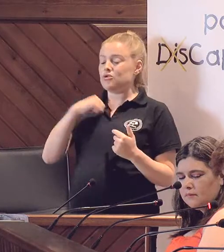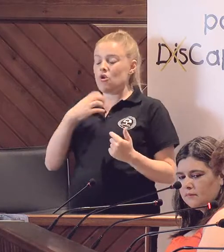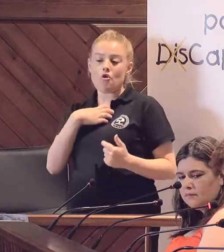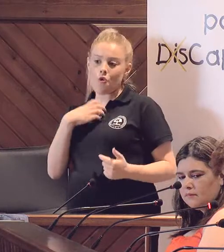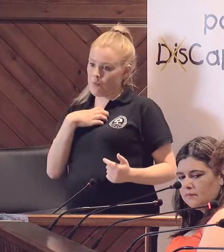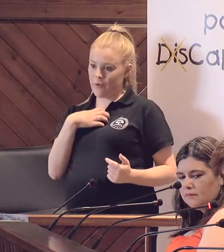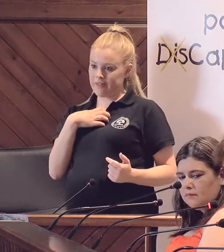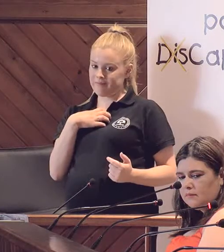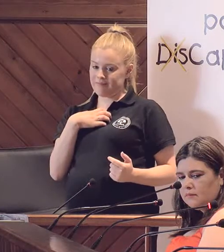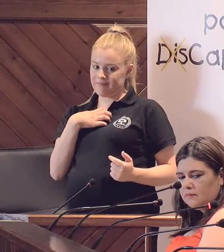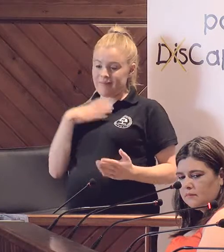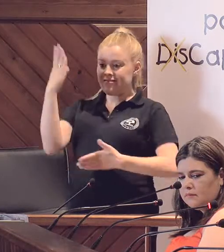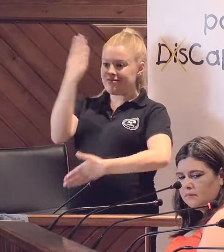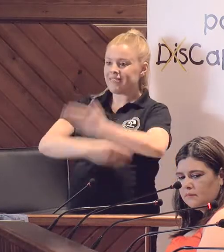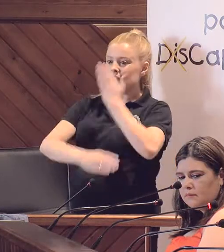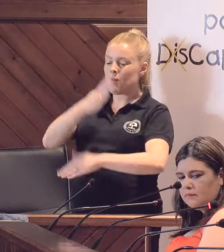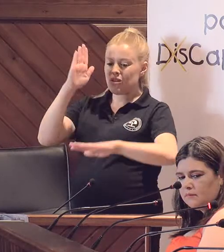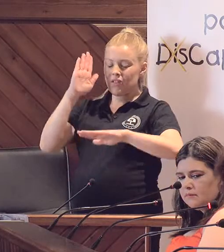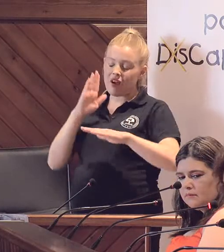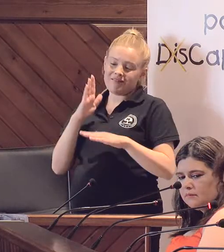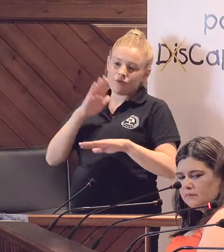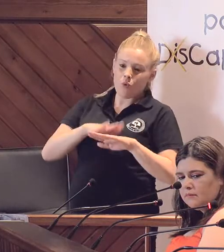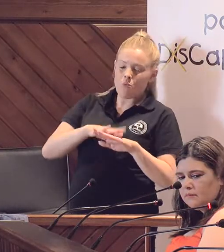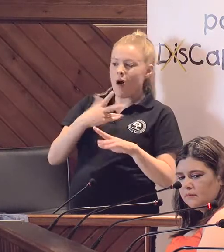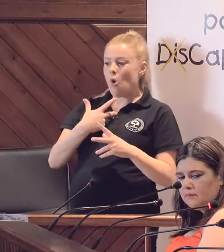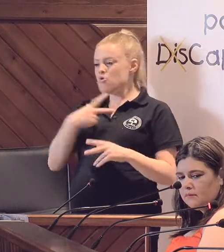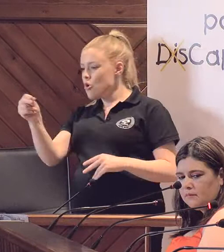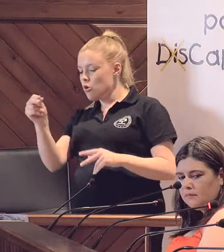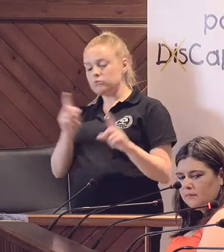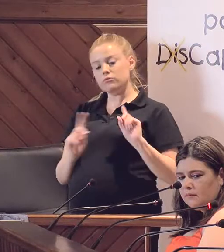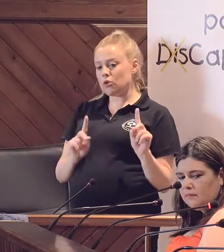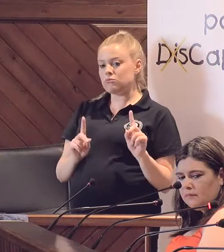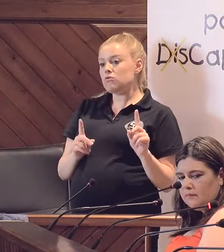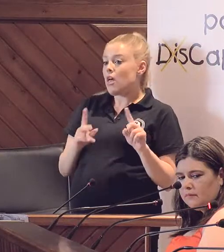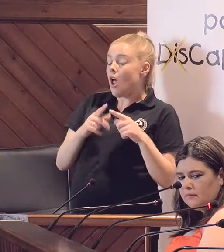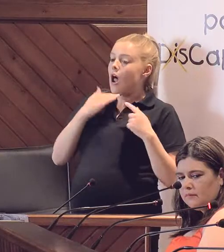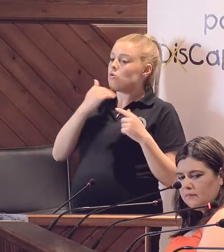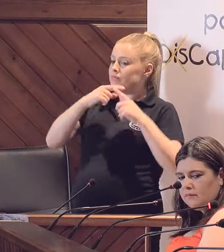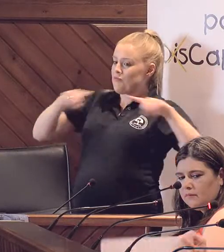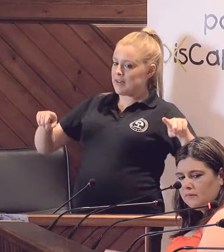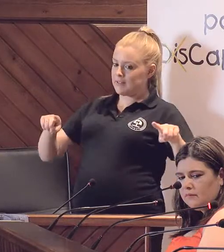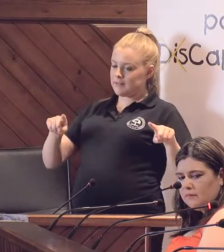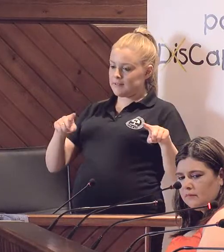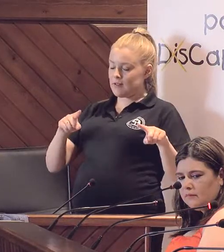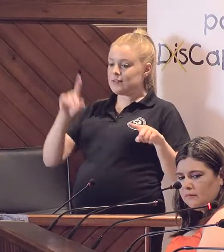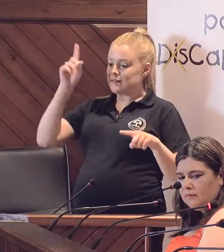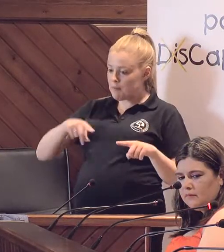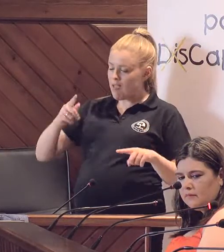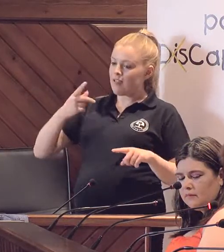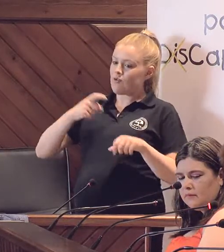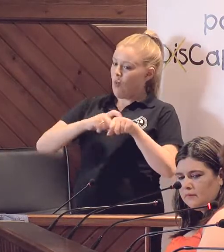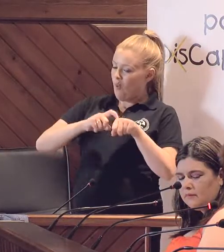La discapacidad no es ninguna disculpa ni negación, es una distinción, una cualidad,